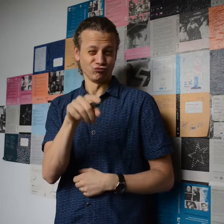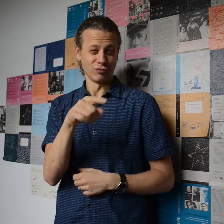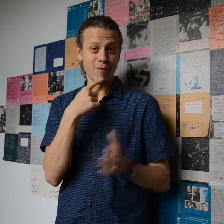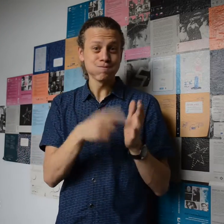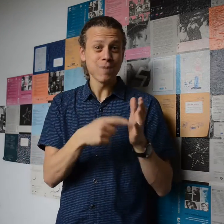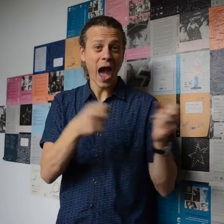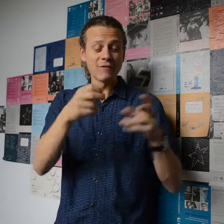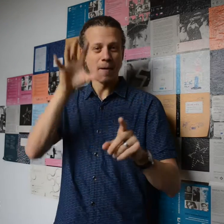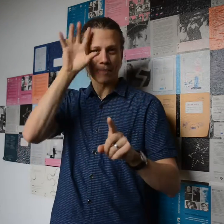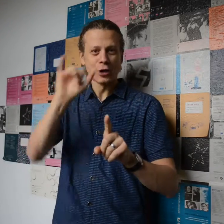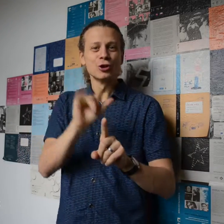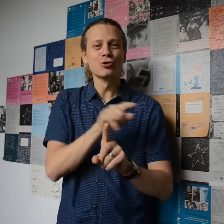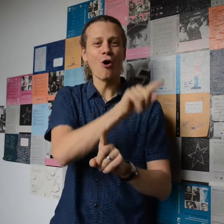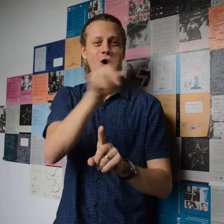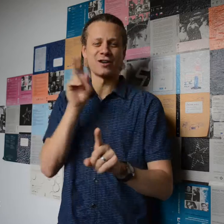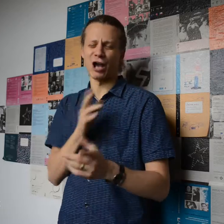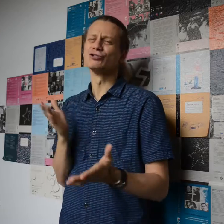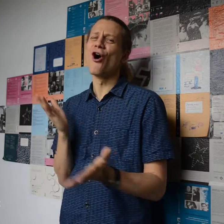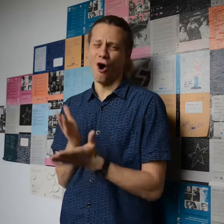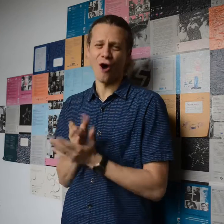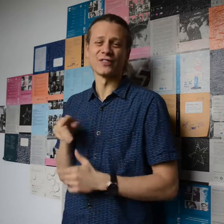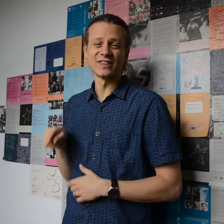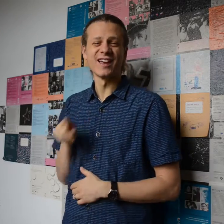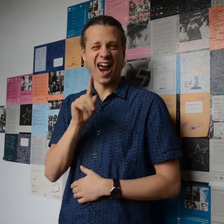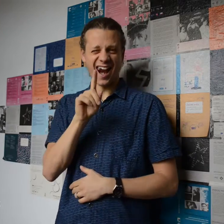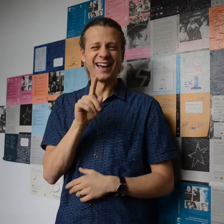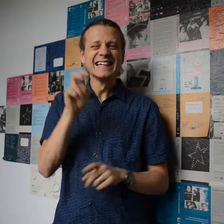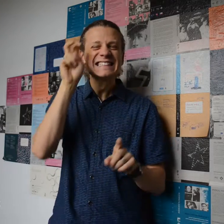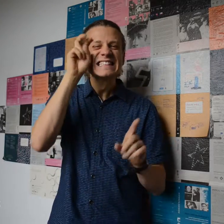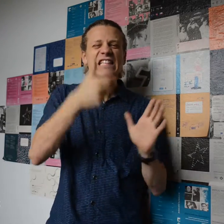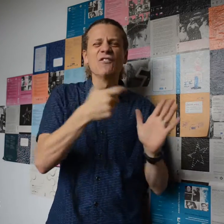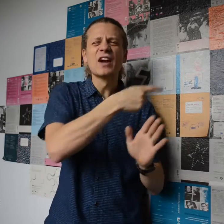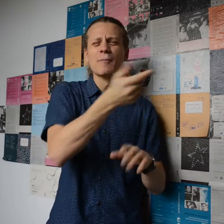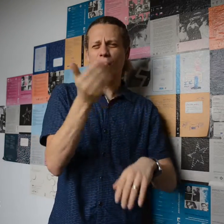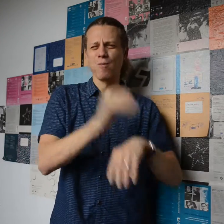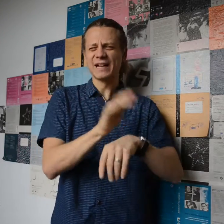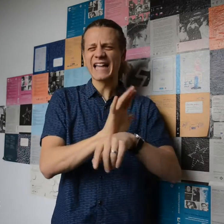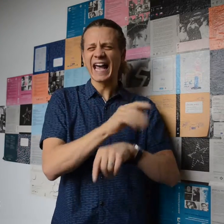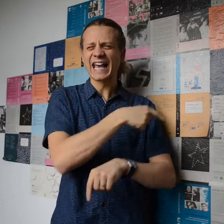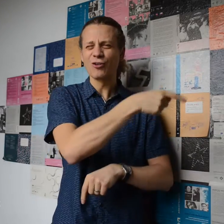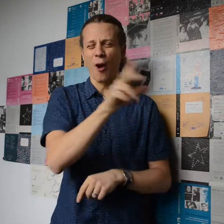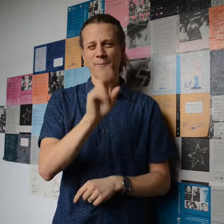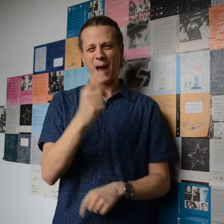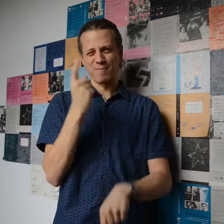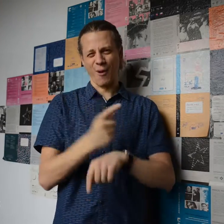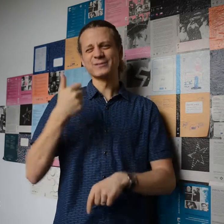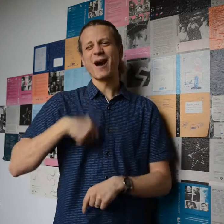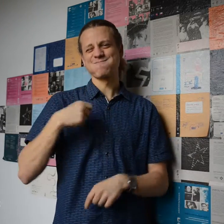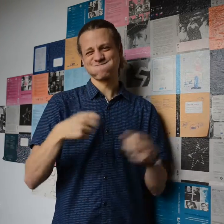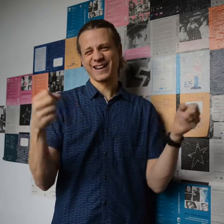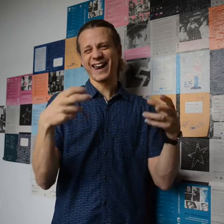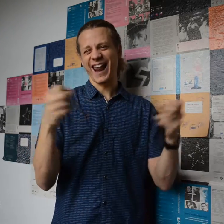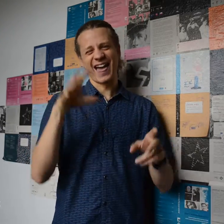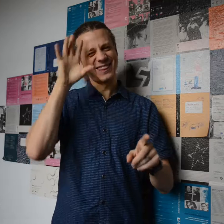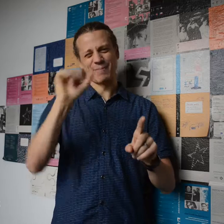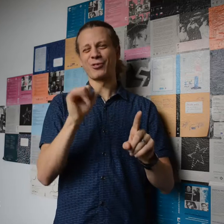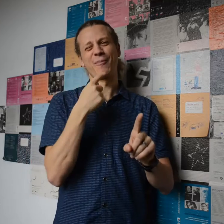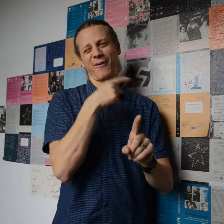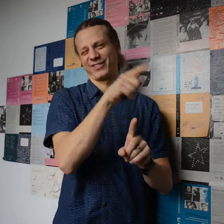informace o zvucích, které bychom nepoznali jenom z toho, co vidíme. Takže to je výhoda. Ale v kíně ty zahraniční filmy mají